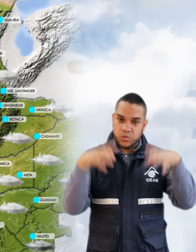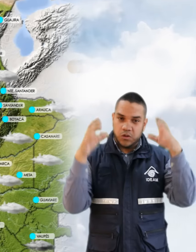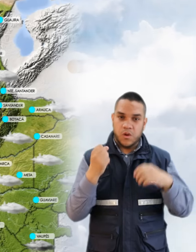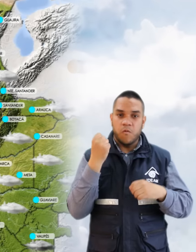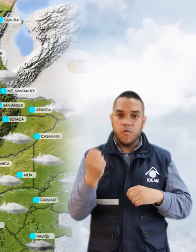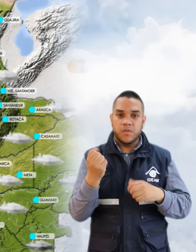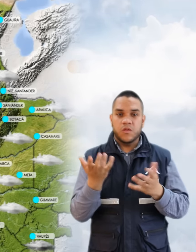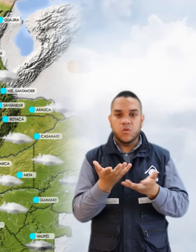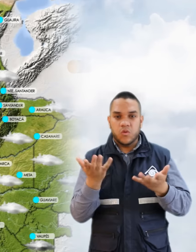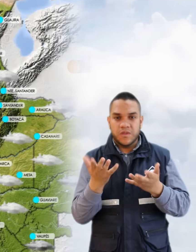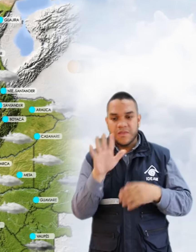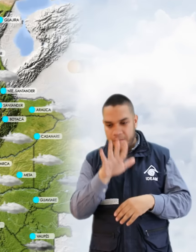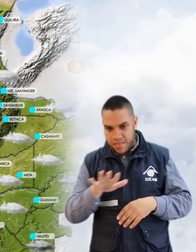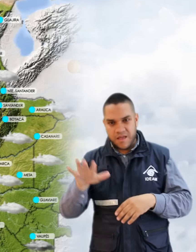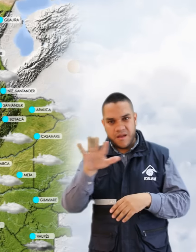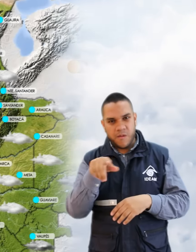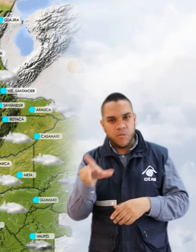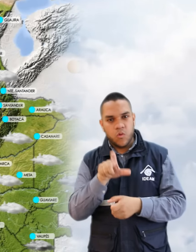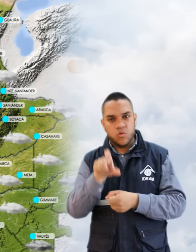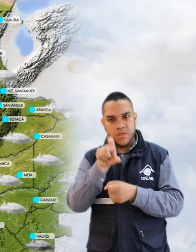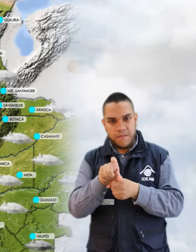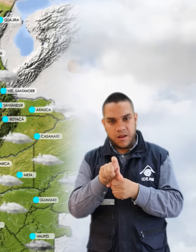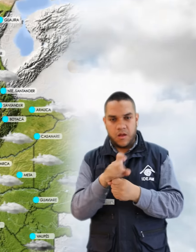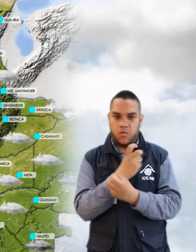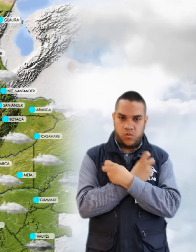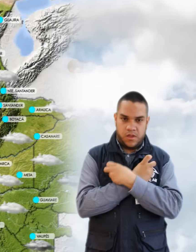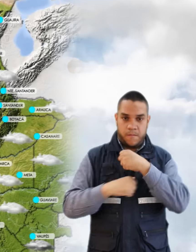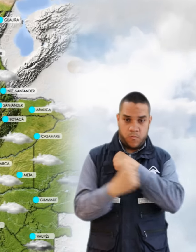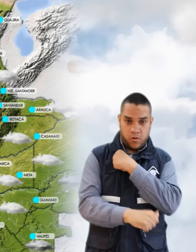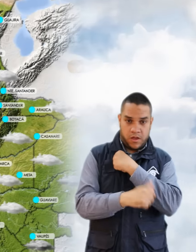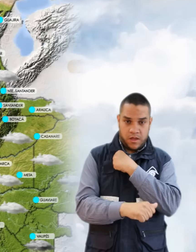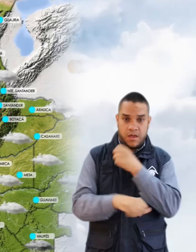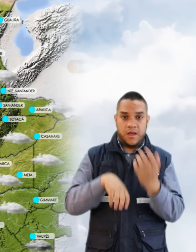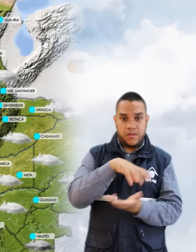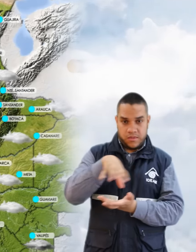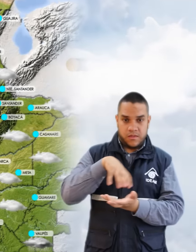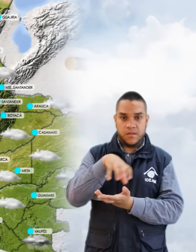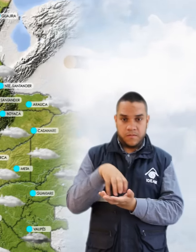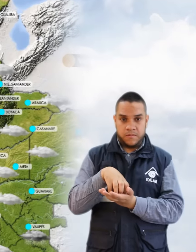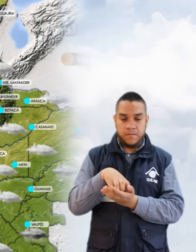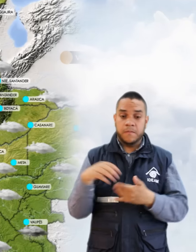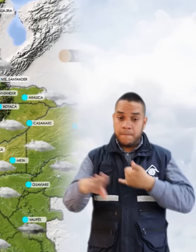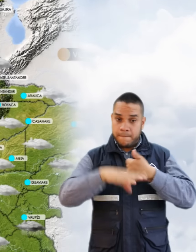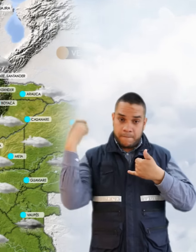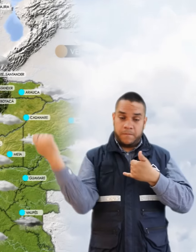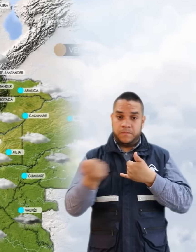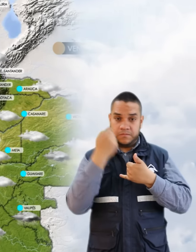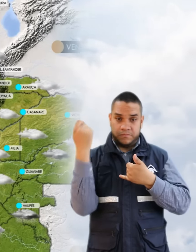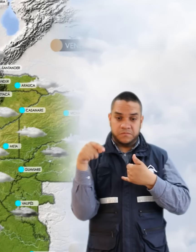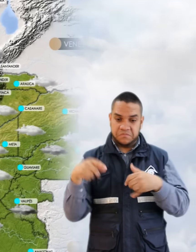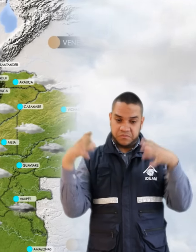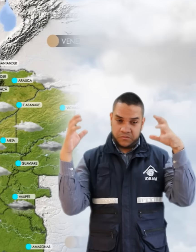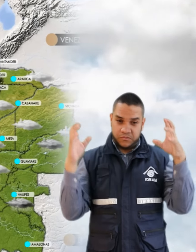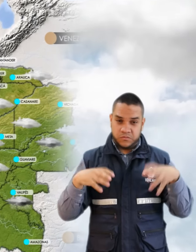departamentos andinos principalmente en Cundinamarca, Huila, Boyacá y Santander. En la Ordenoquía se prevén condiciones